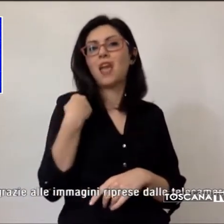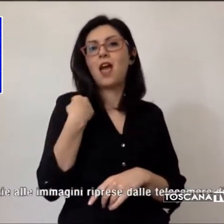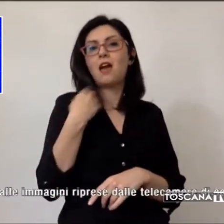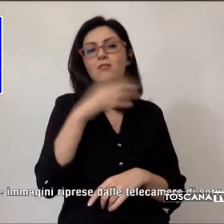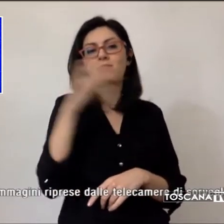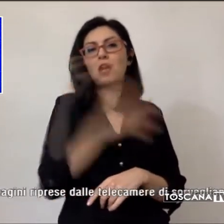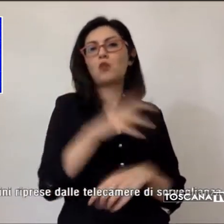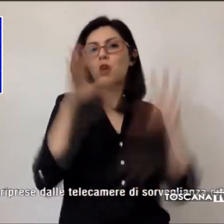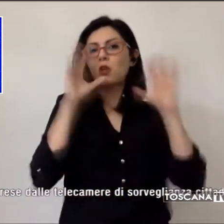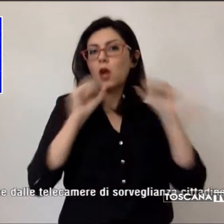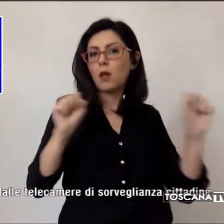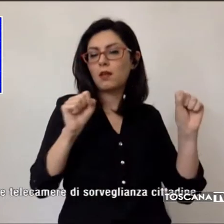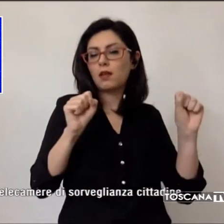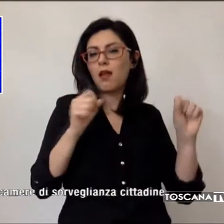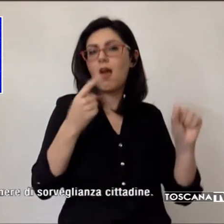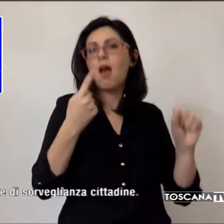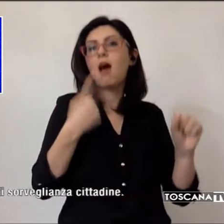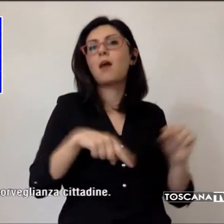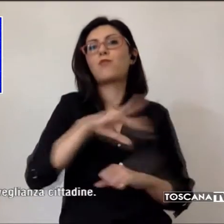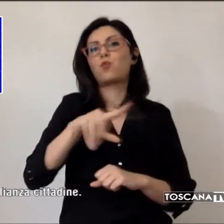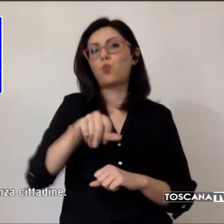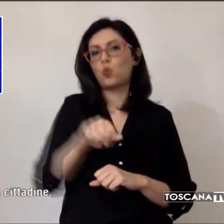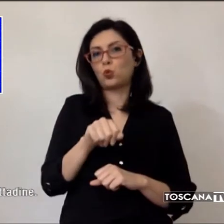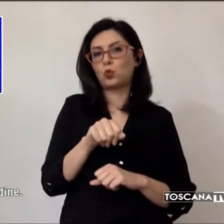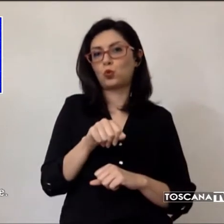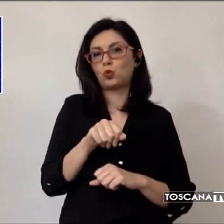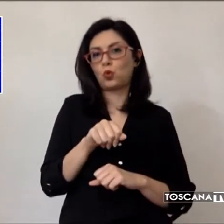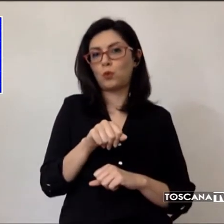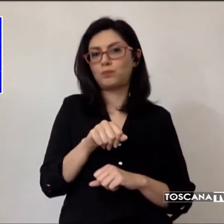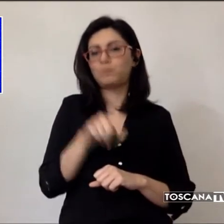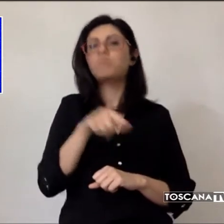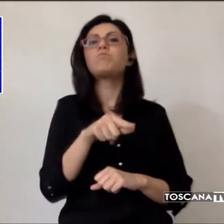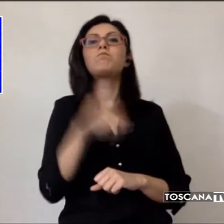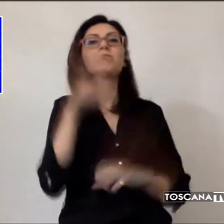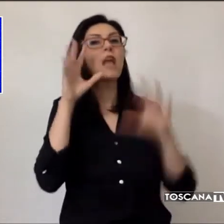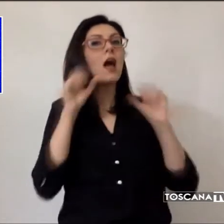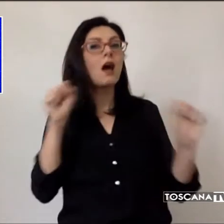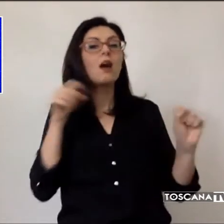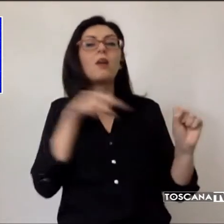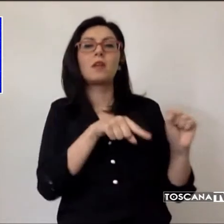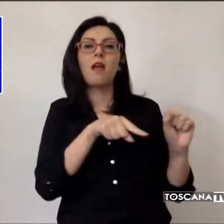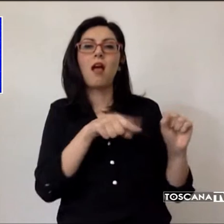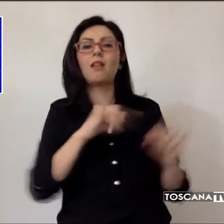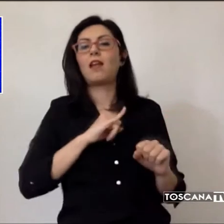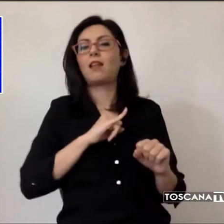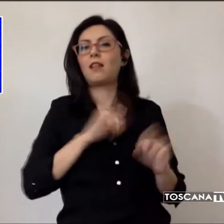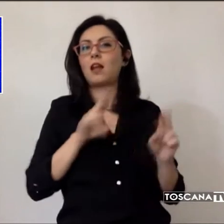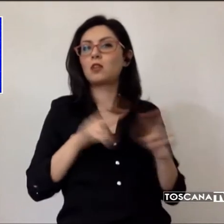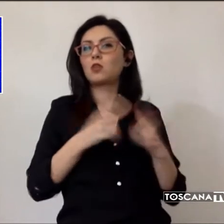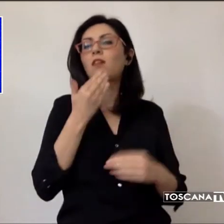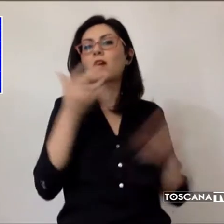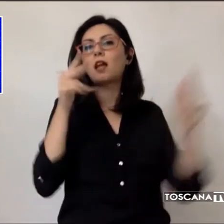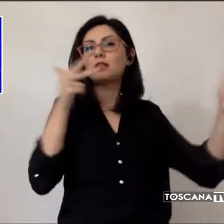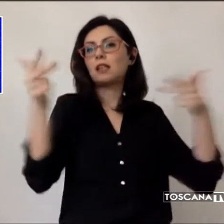furto. I militari hanno identificato l'uomo grazie alle immagini riprese dalle telecamere di